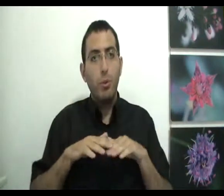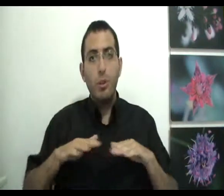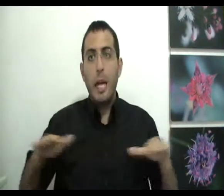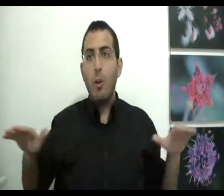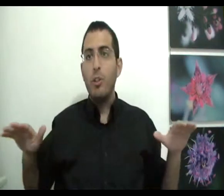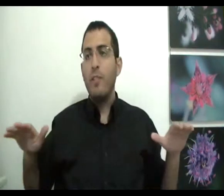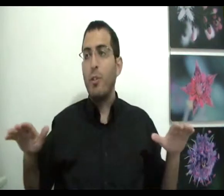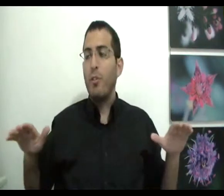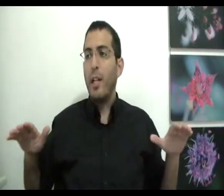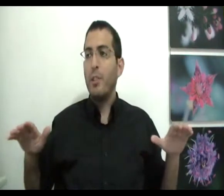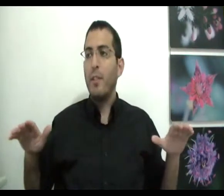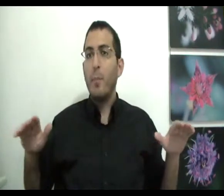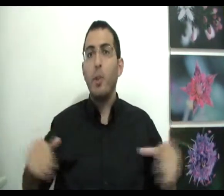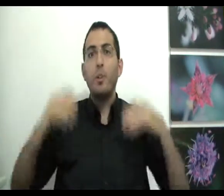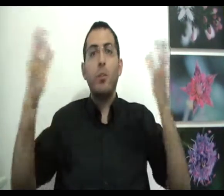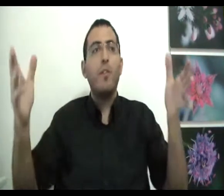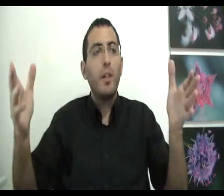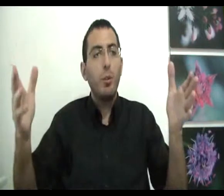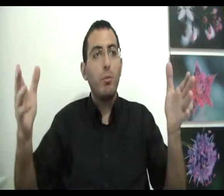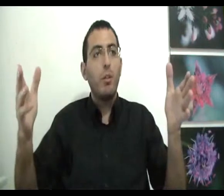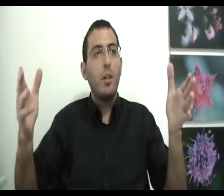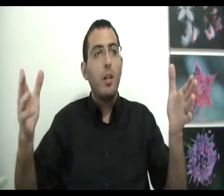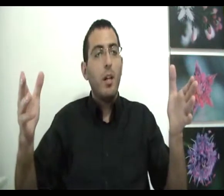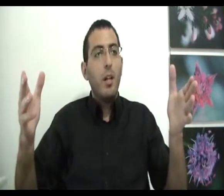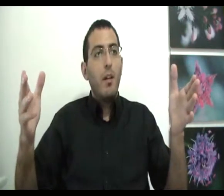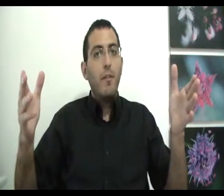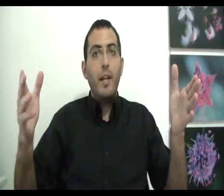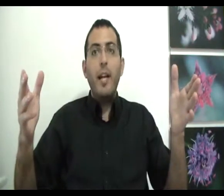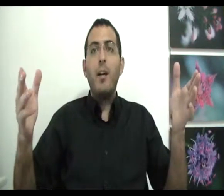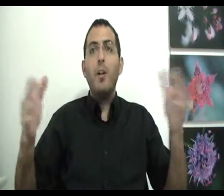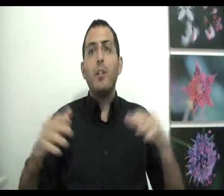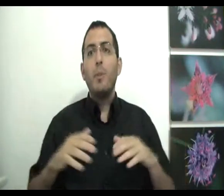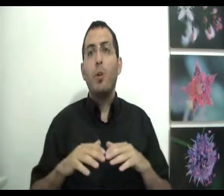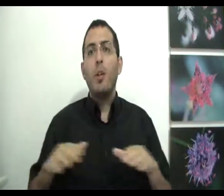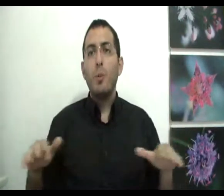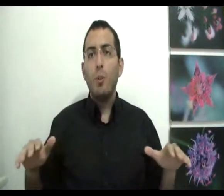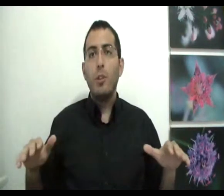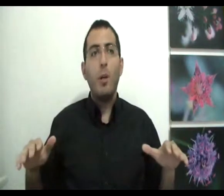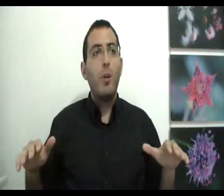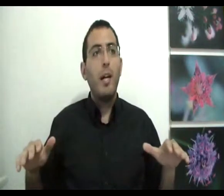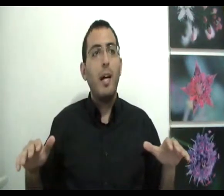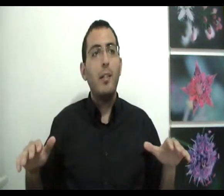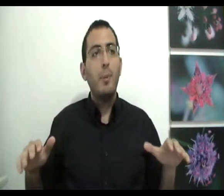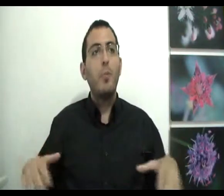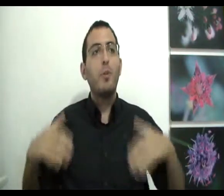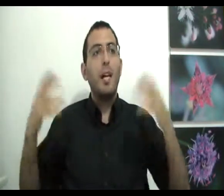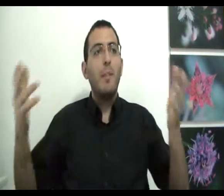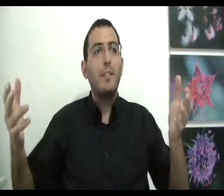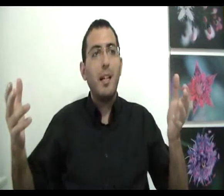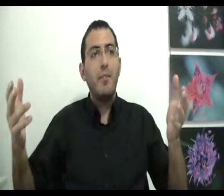שהכל שווה טוב והרש שווה ופתאום יש לנו נפרדות ואיך יכול להיות שם לתוך אחדות שבו הכל אחד פתאום נוצר מצב